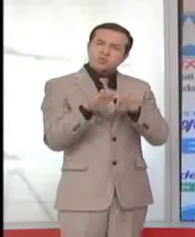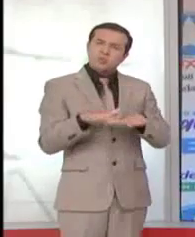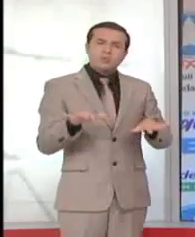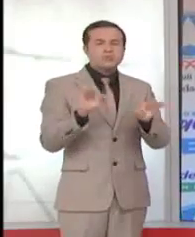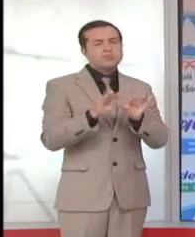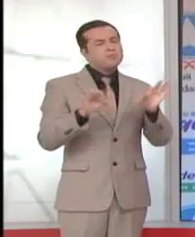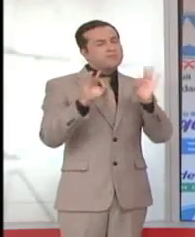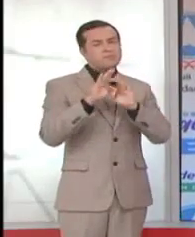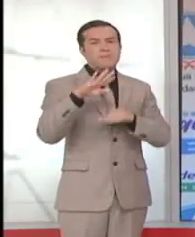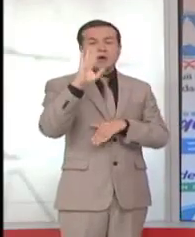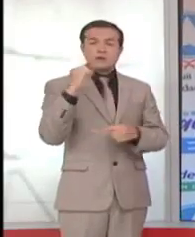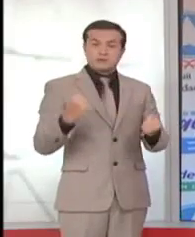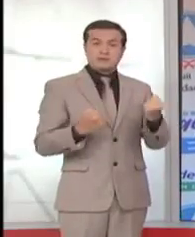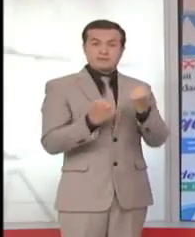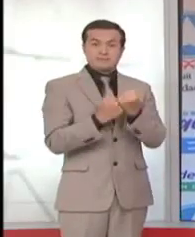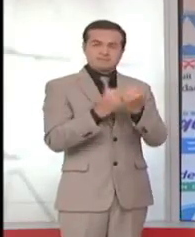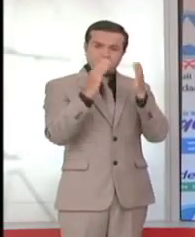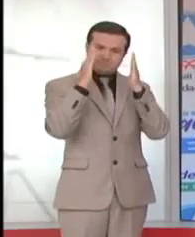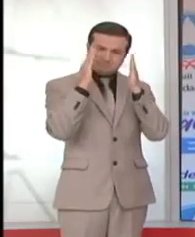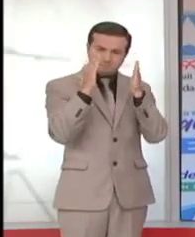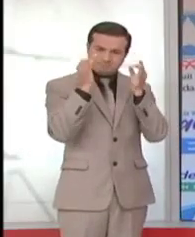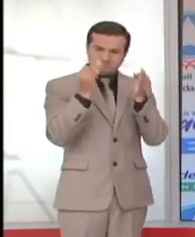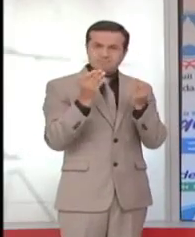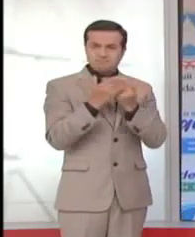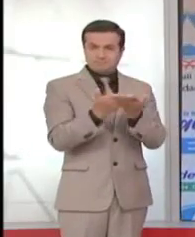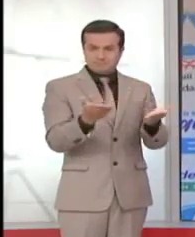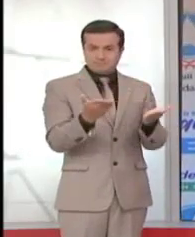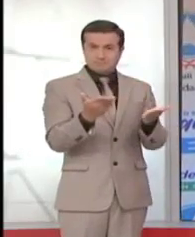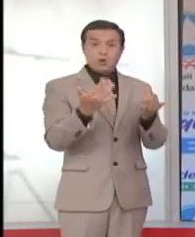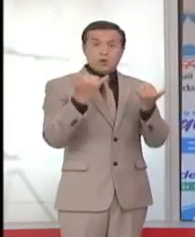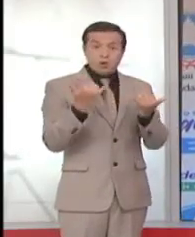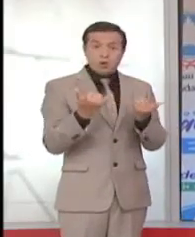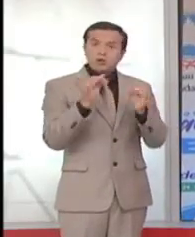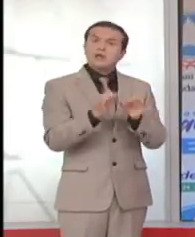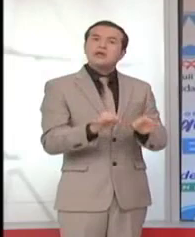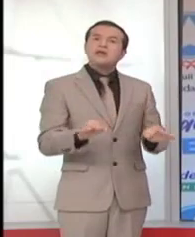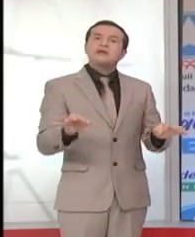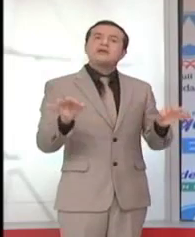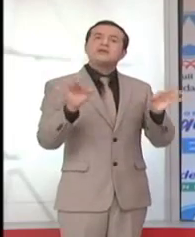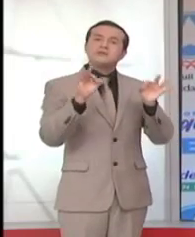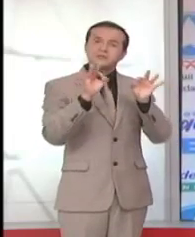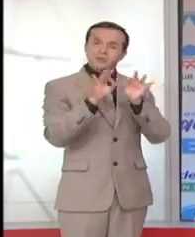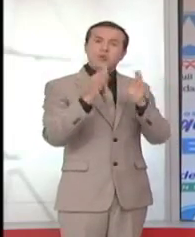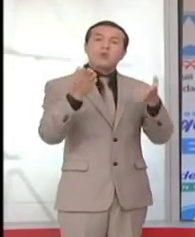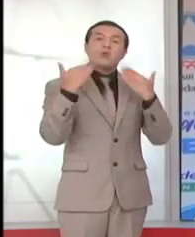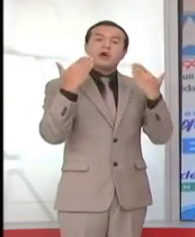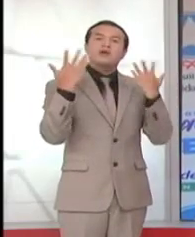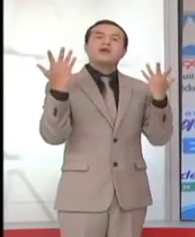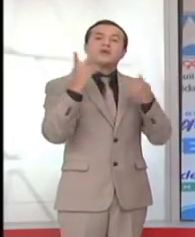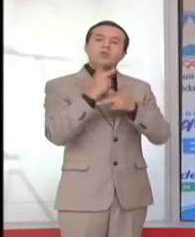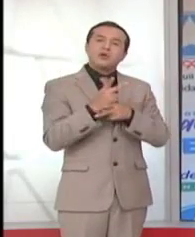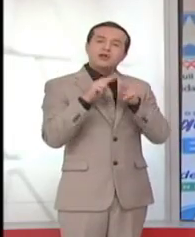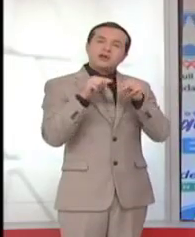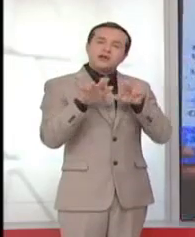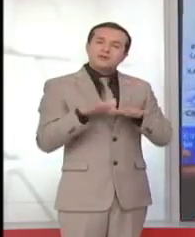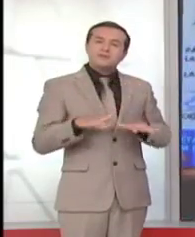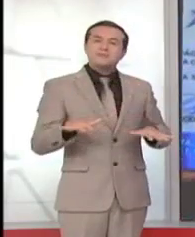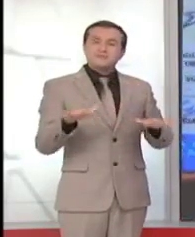hacia donde todos queremos apuntar. momento de construir un Guayaquil verde, un Guayaquil ecológico. Las categorías